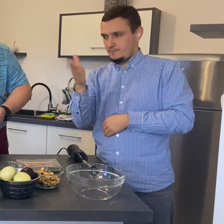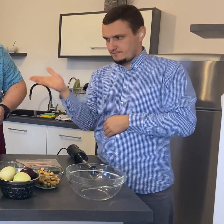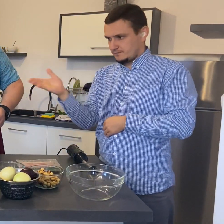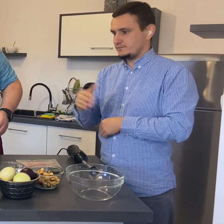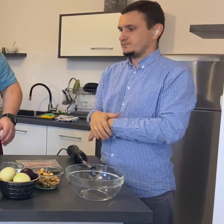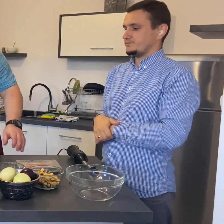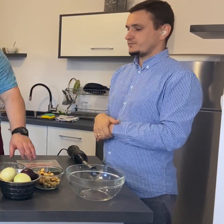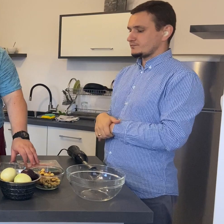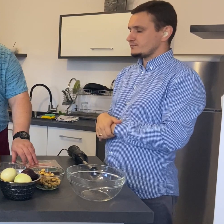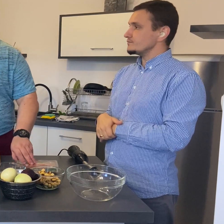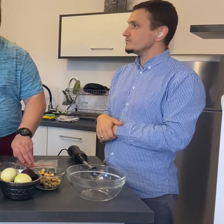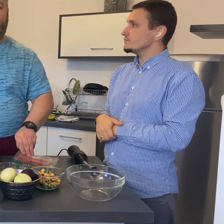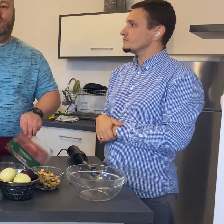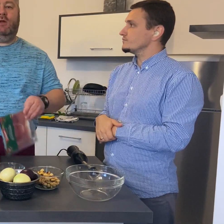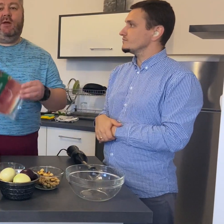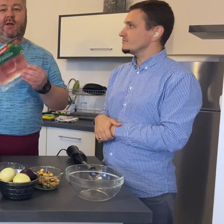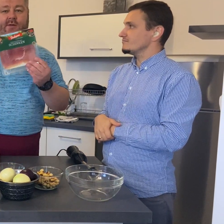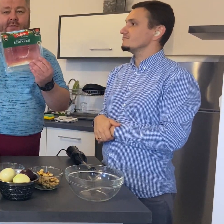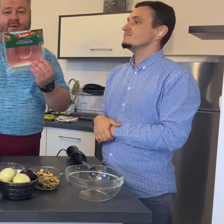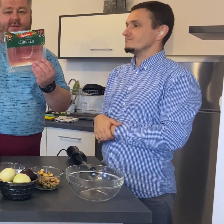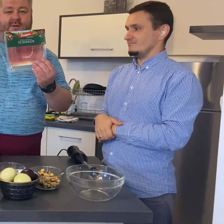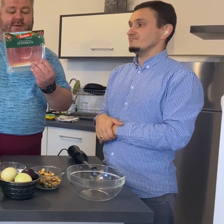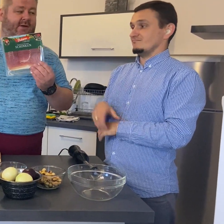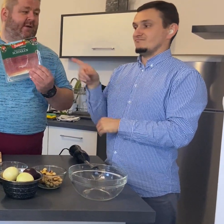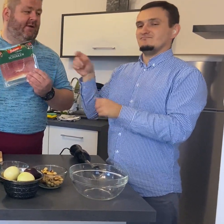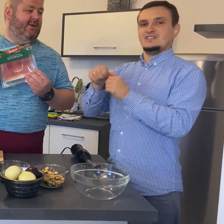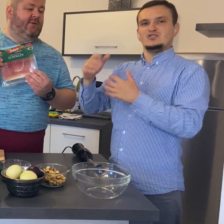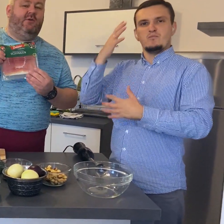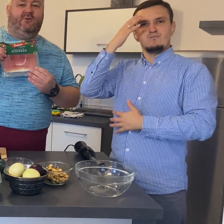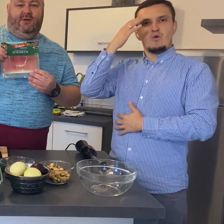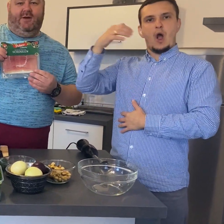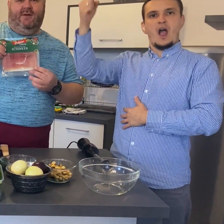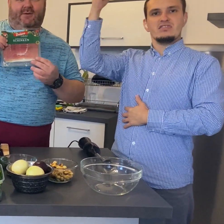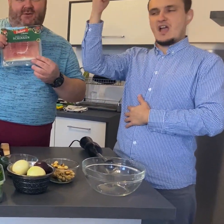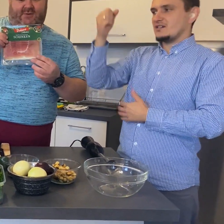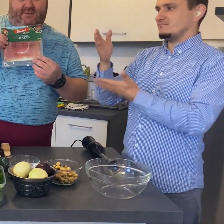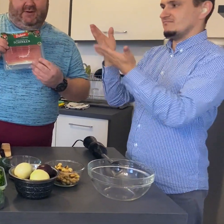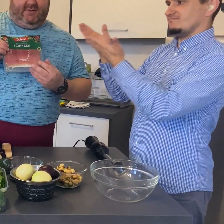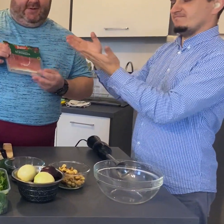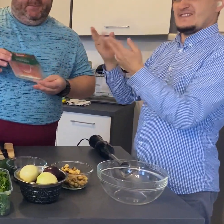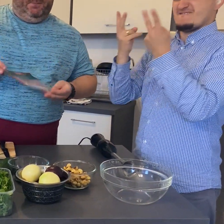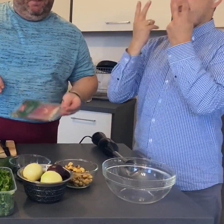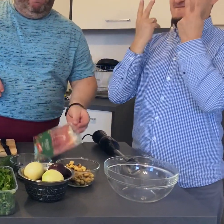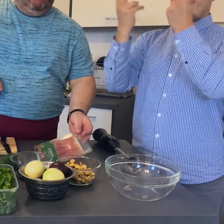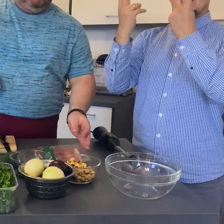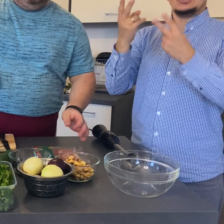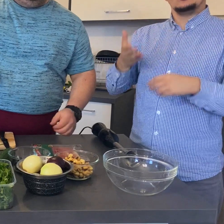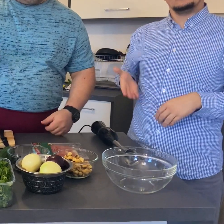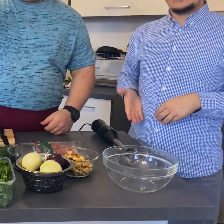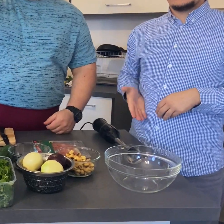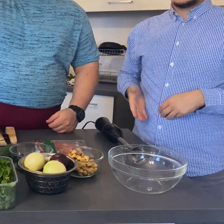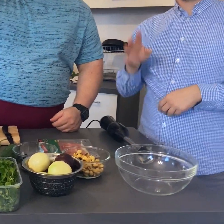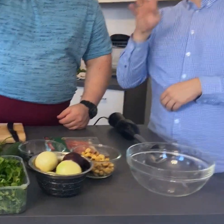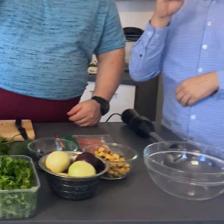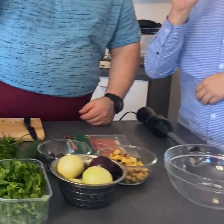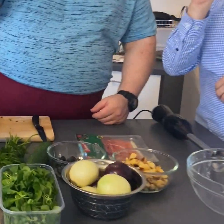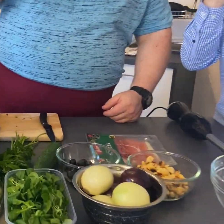No i oczywiście bohatera tej sałatki, czyli szynka szwarzwalska. Sałatka bardzo